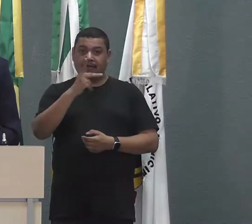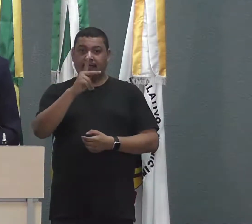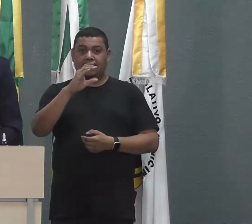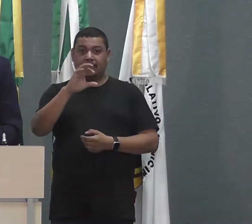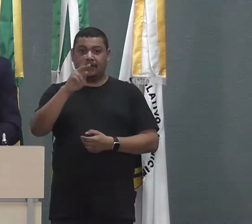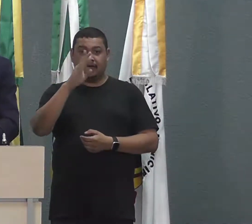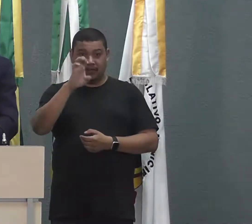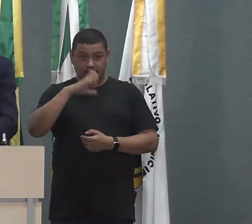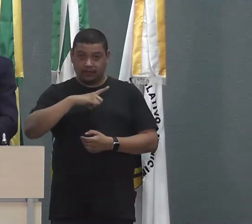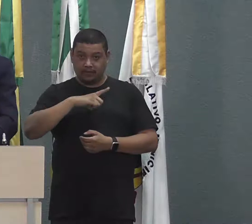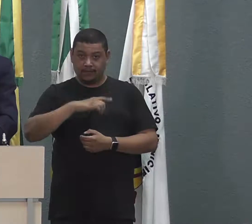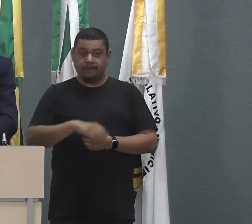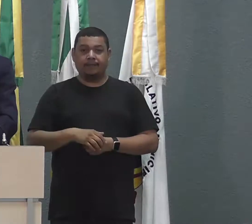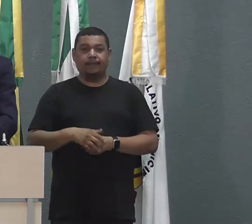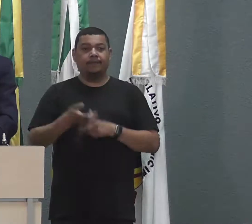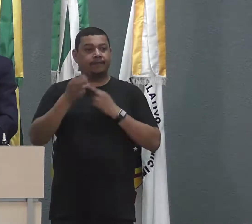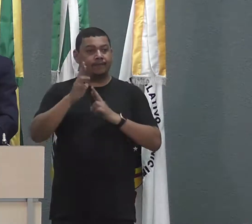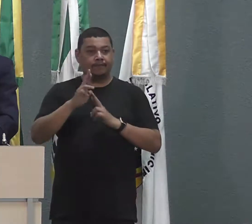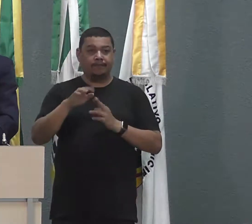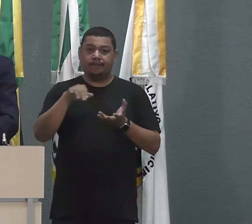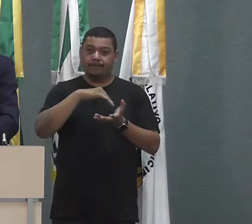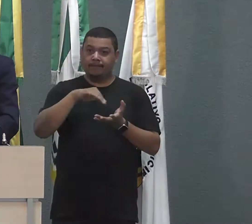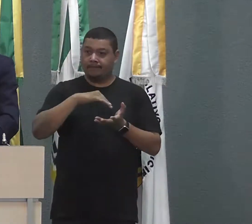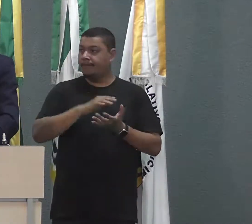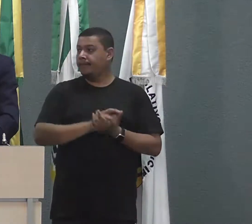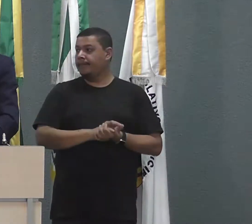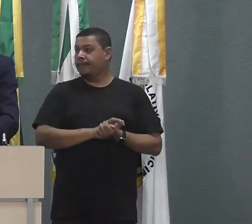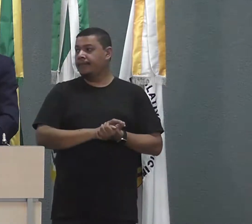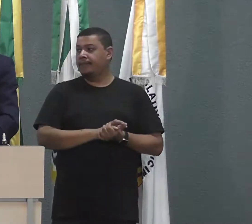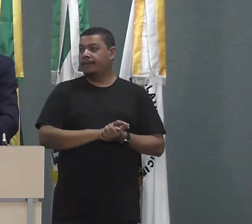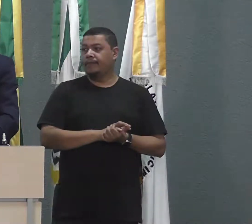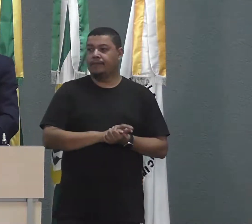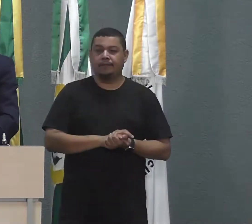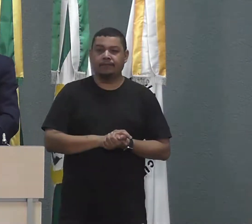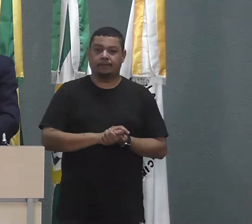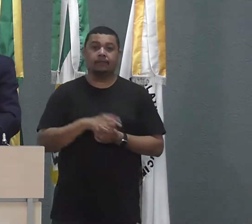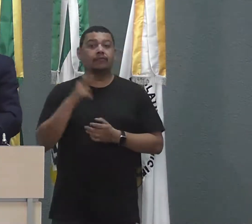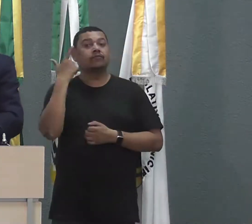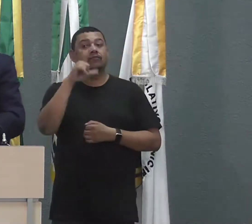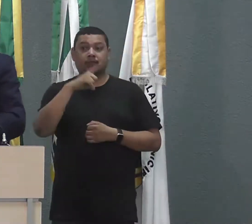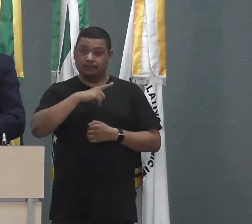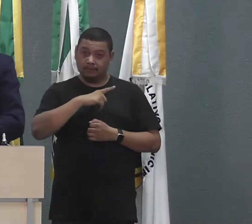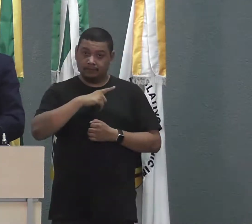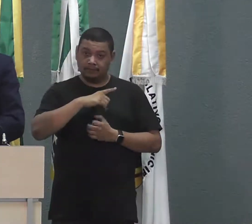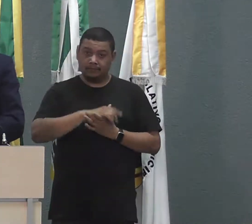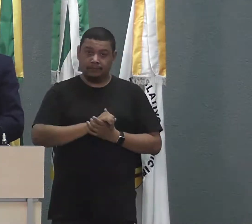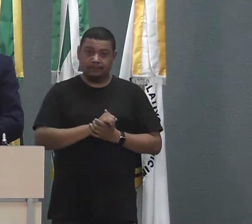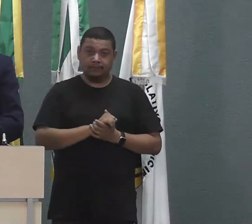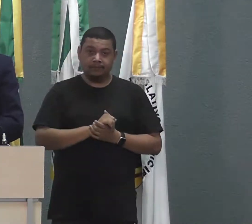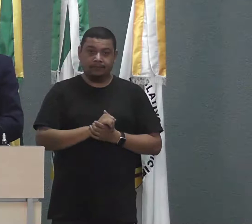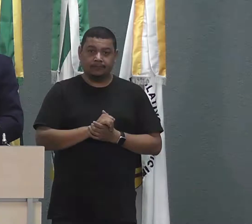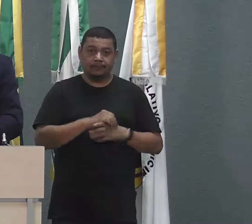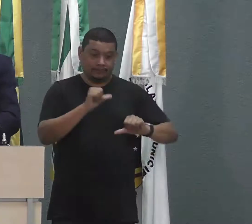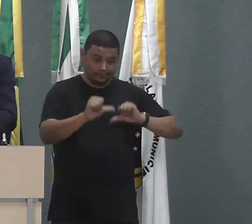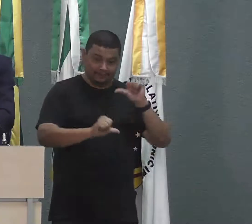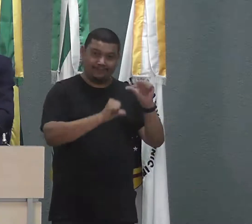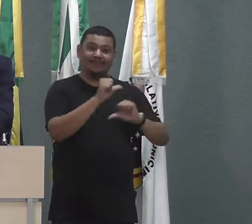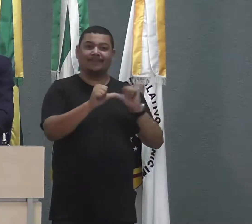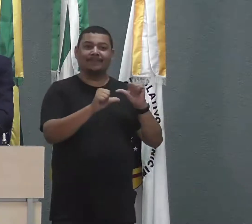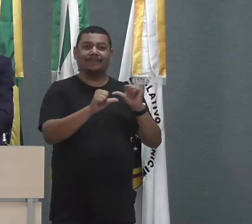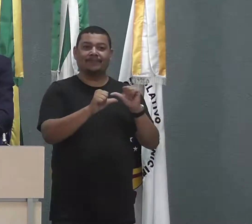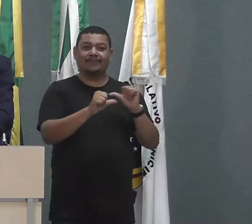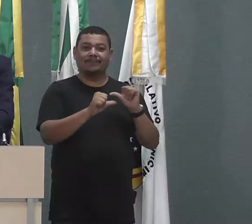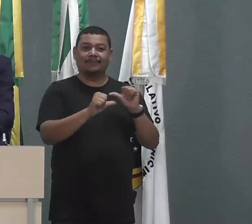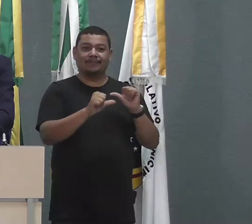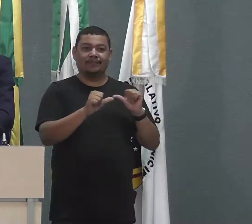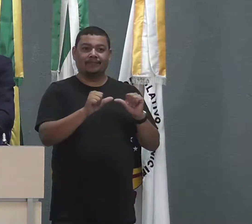breve, o secretário de Educação do município consiga realmente reativá-la, aquela